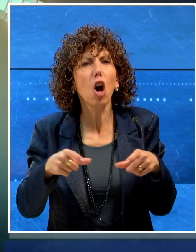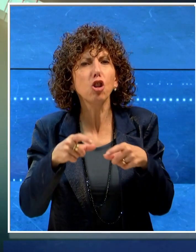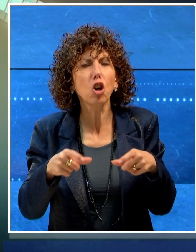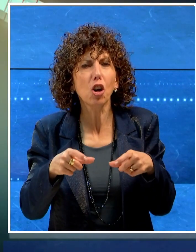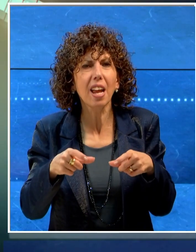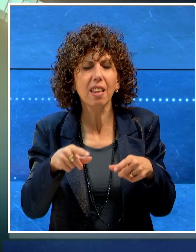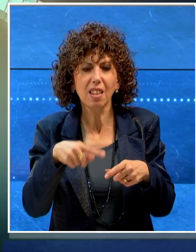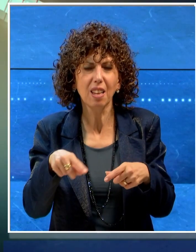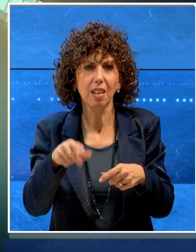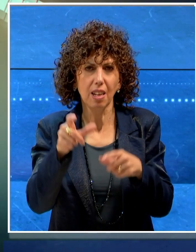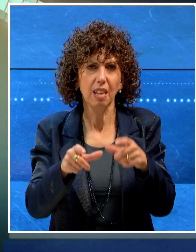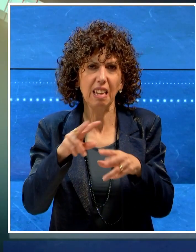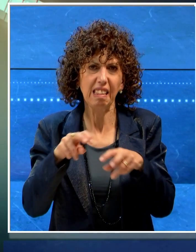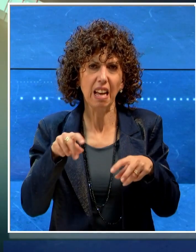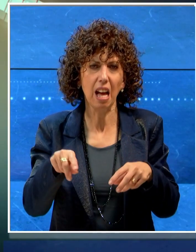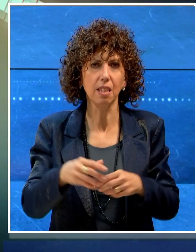agli indagati.